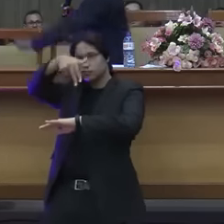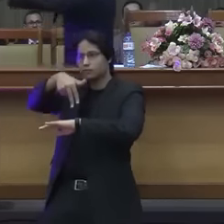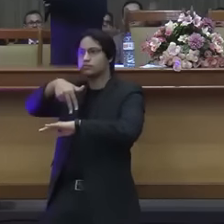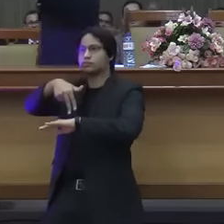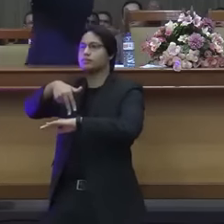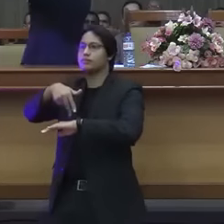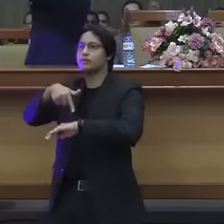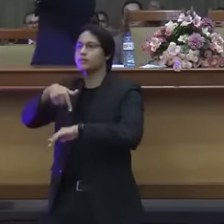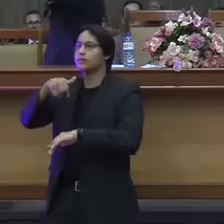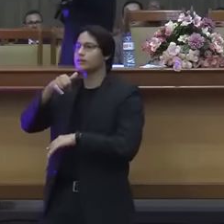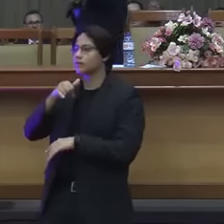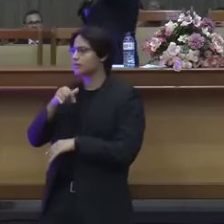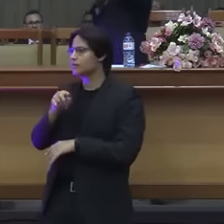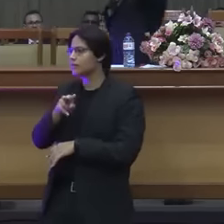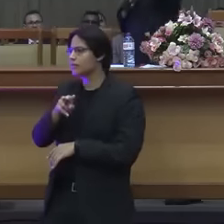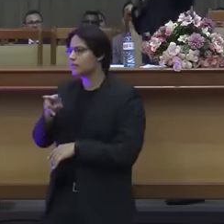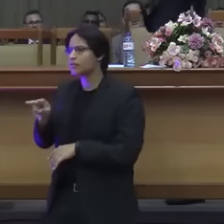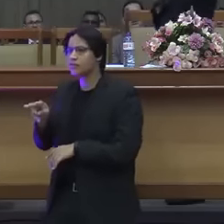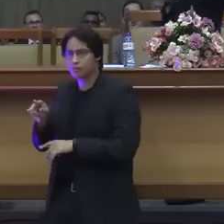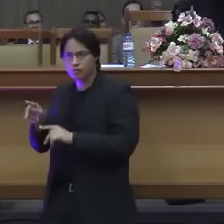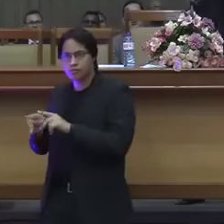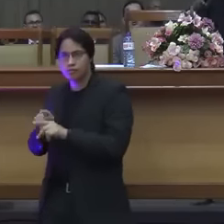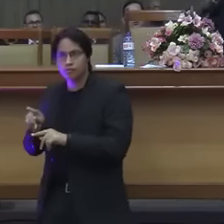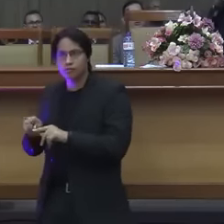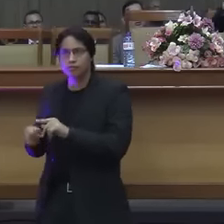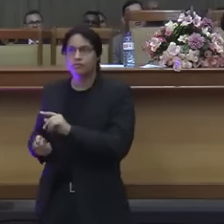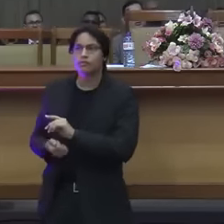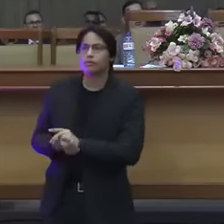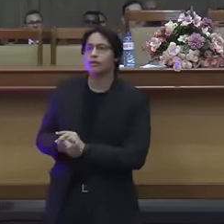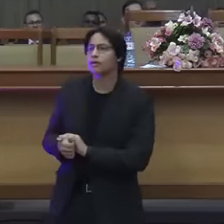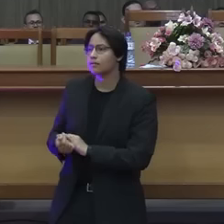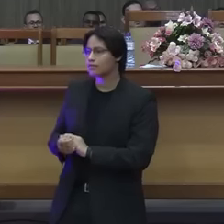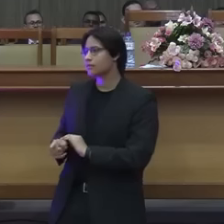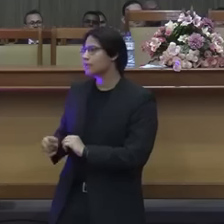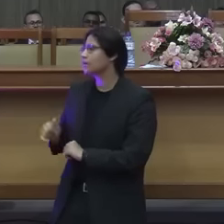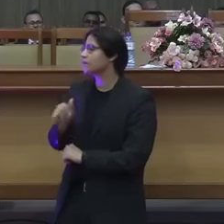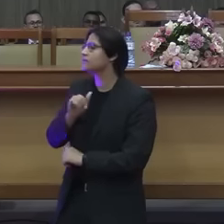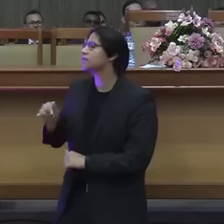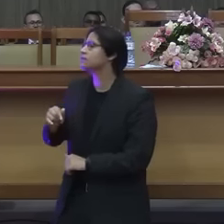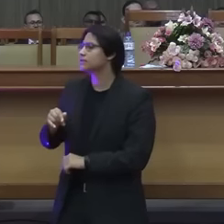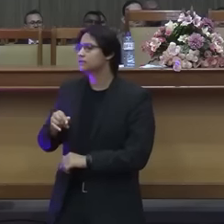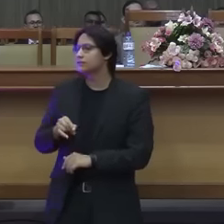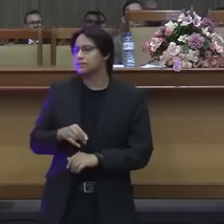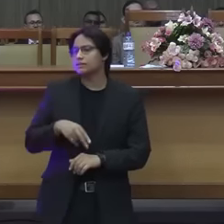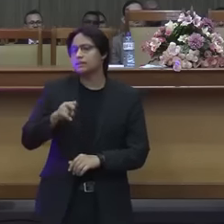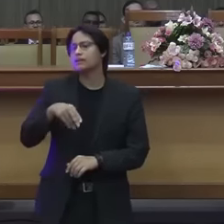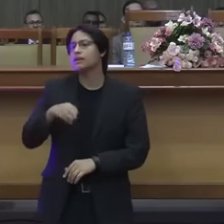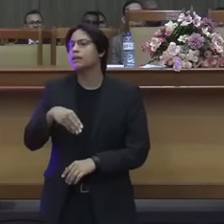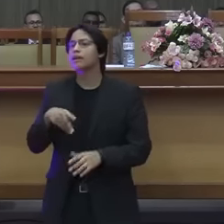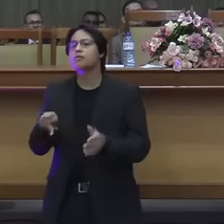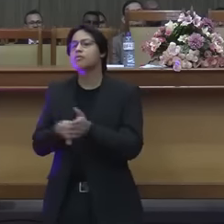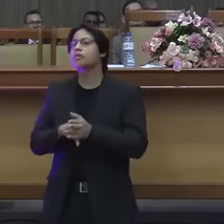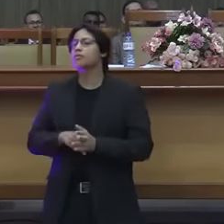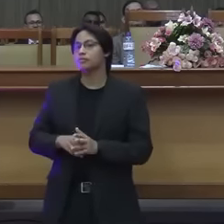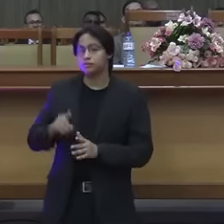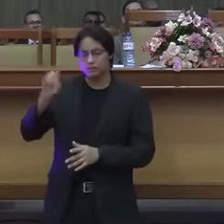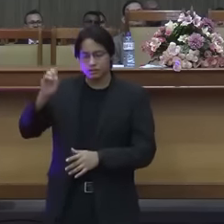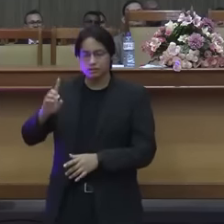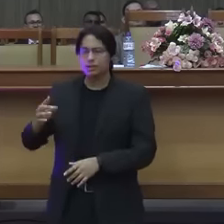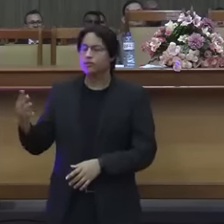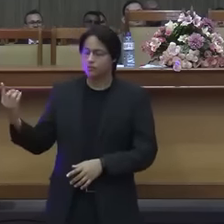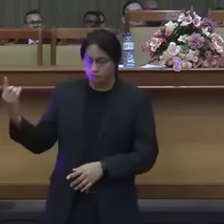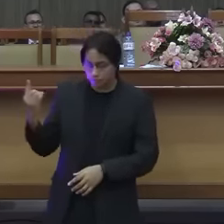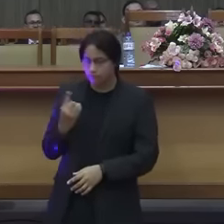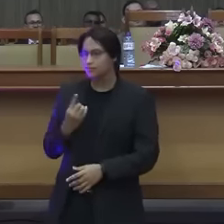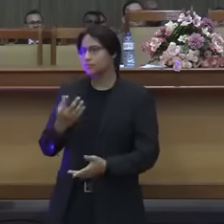ele disse assim quem é de Deus vem pra cá eu não vou bater em tu não eu só vou dizer quem é de